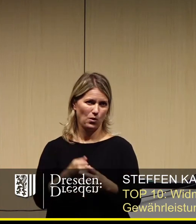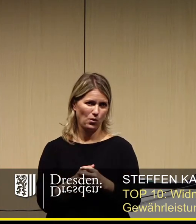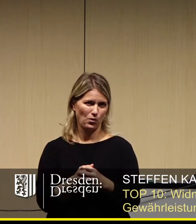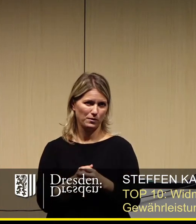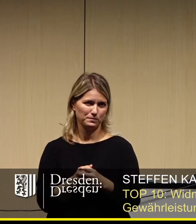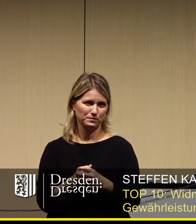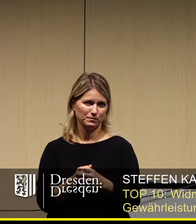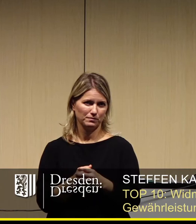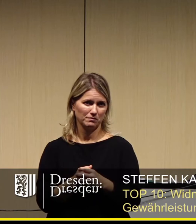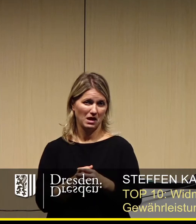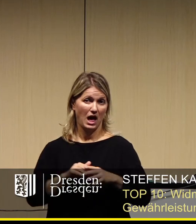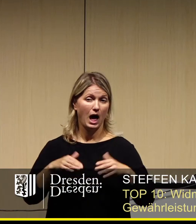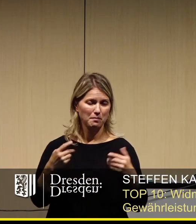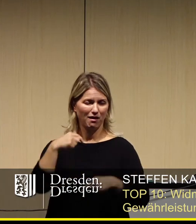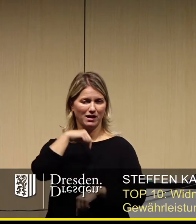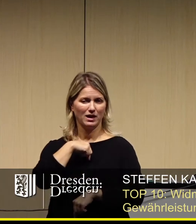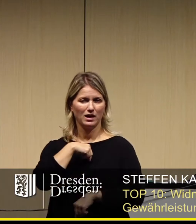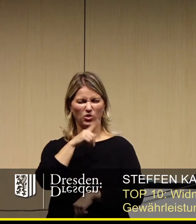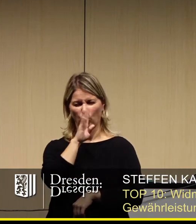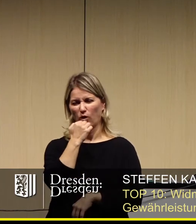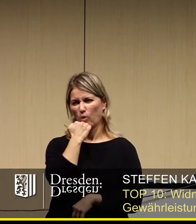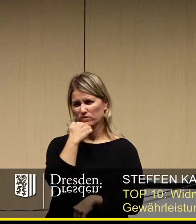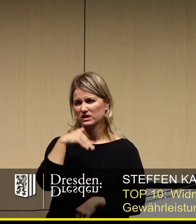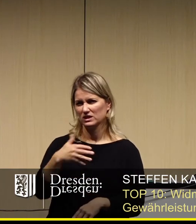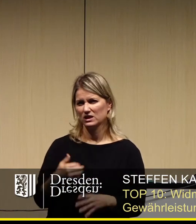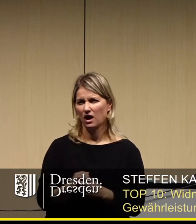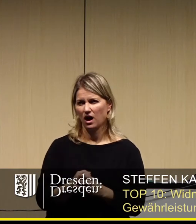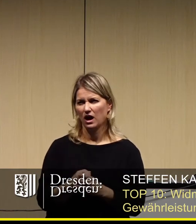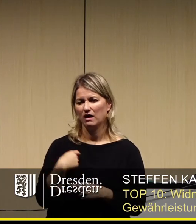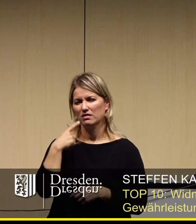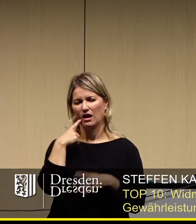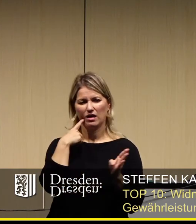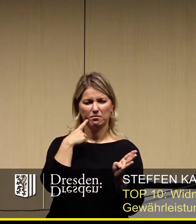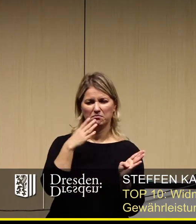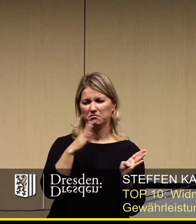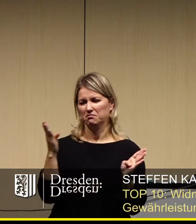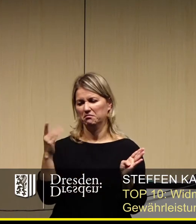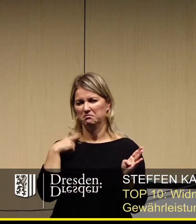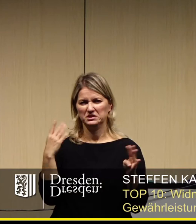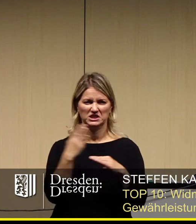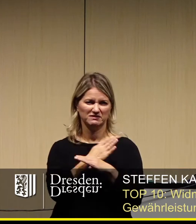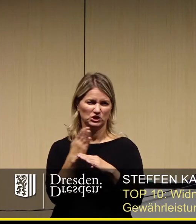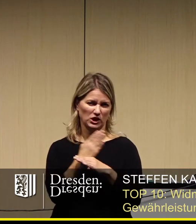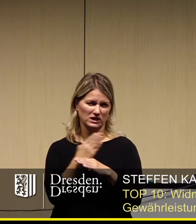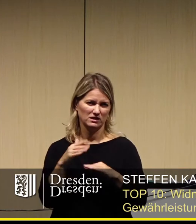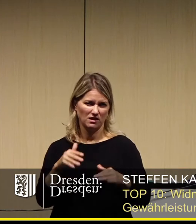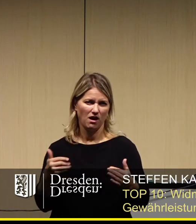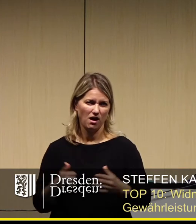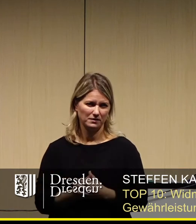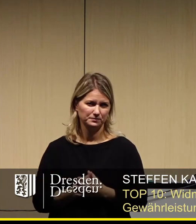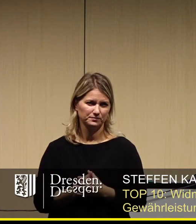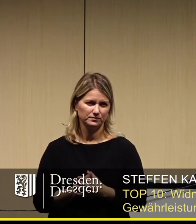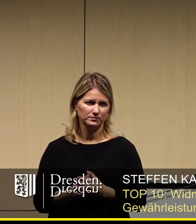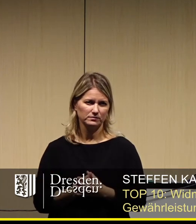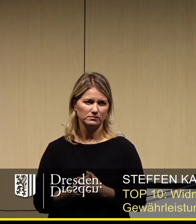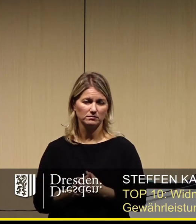aber, das wird eine Hoffnung bleiben. Wir werden uns irgendwo dazwischen wiederfinden. Und das heißt, letzten